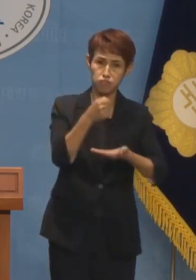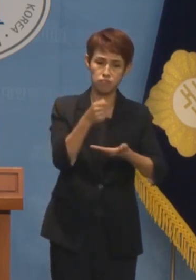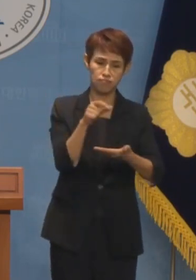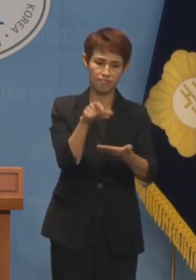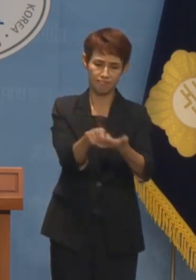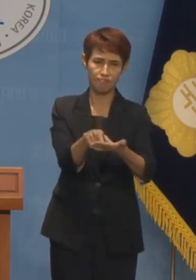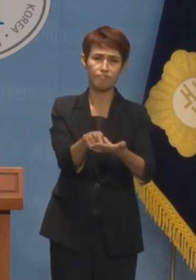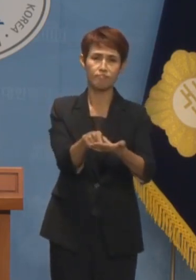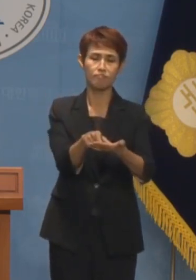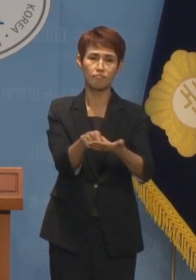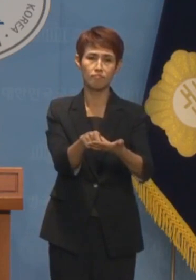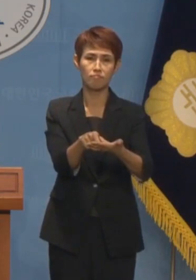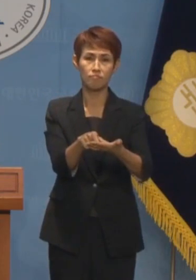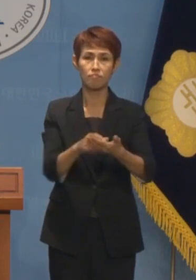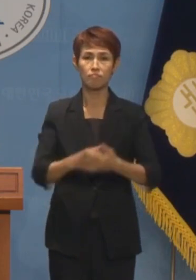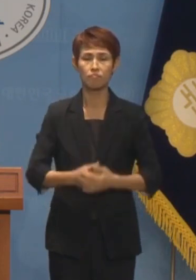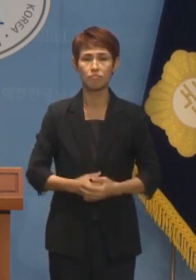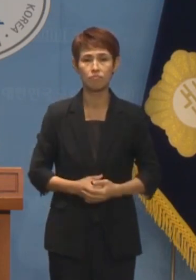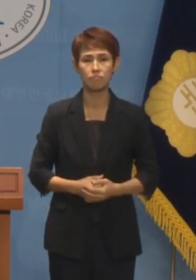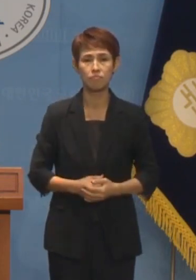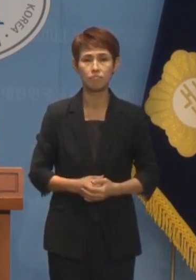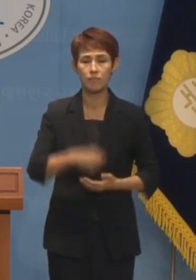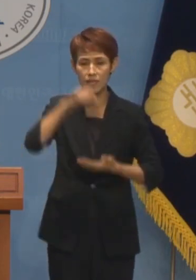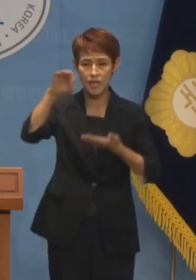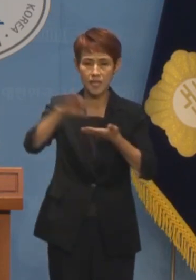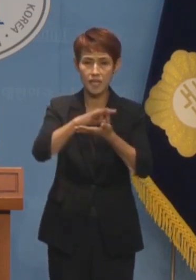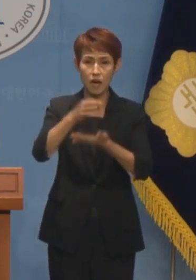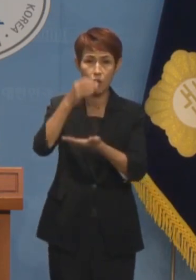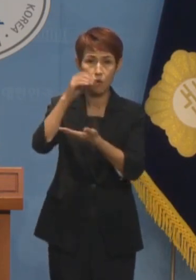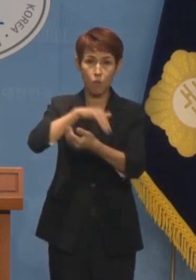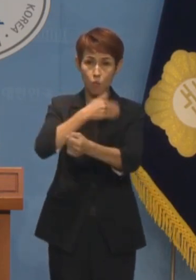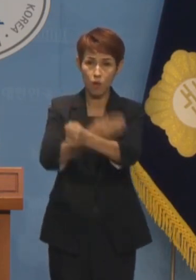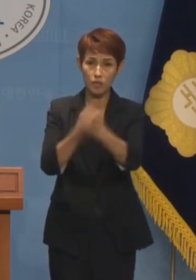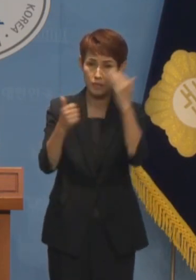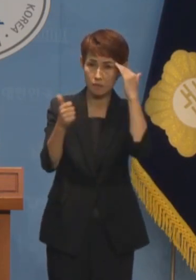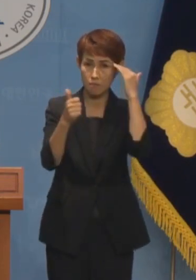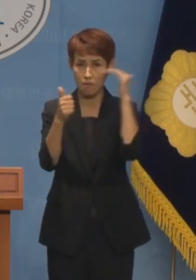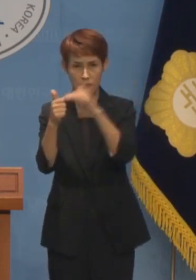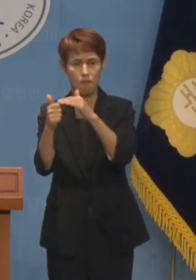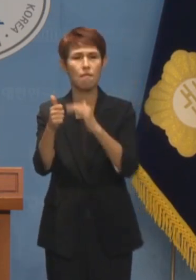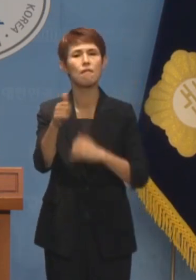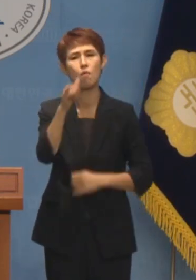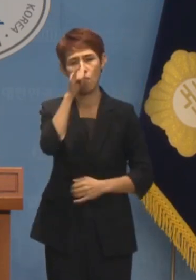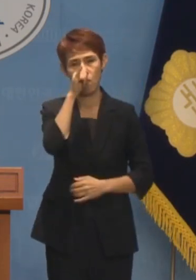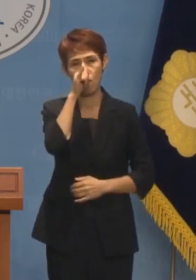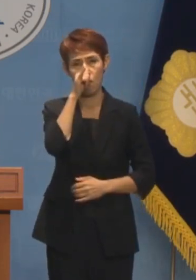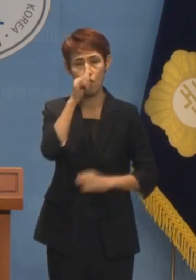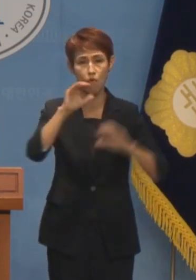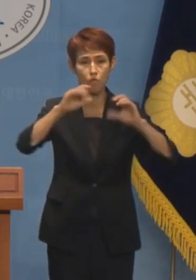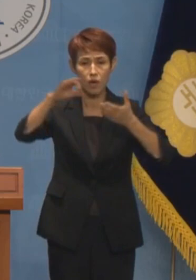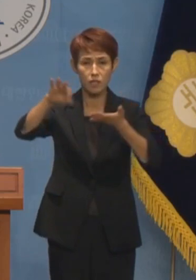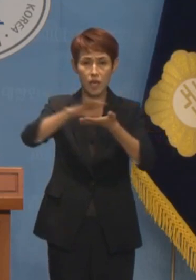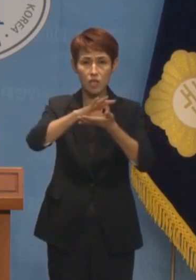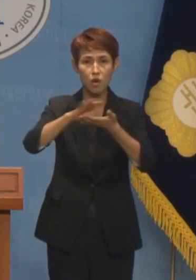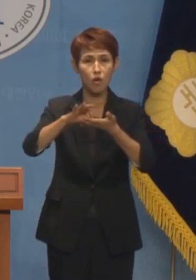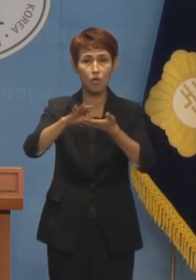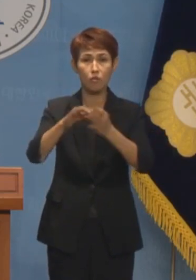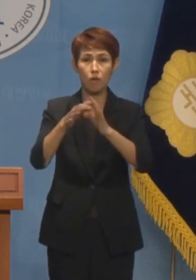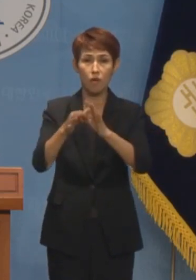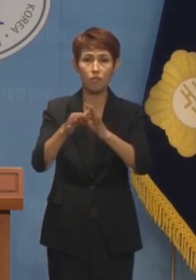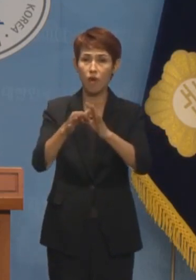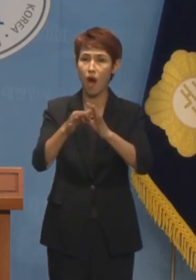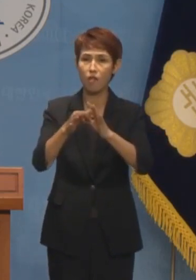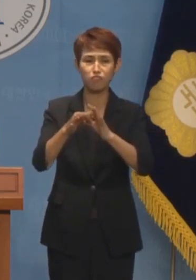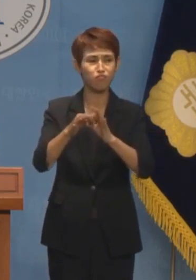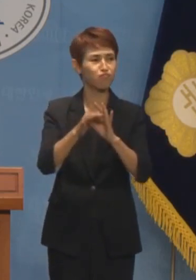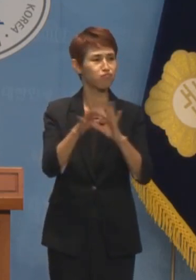골자입니다 정부의 예상권 침해 소지가 클 뿐만 아니라 국가 재정에 대한 어떤 고민도 없는 거대